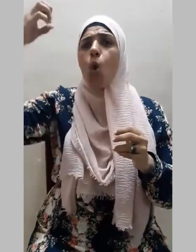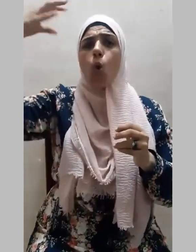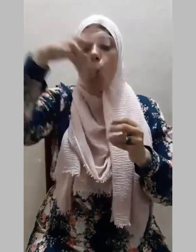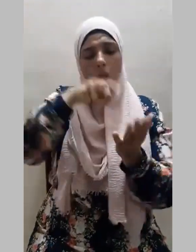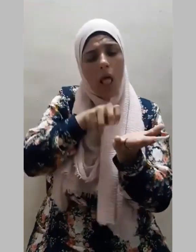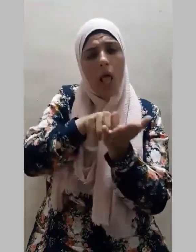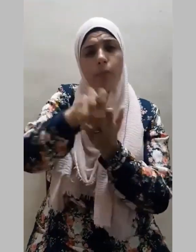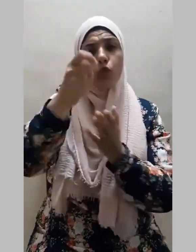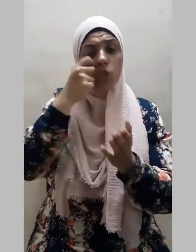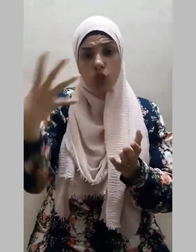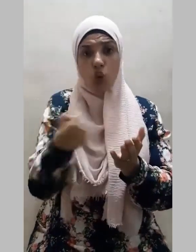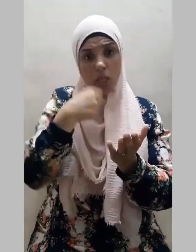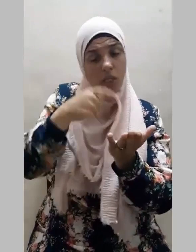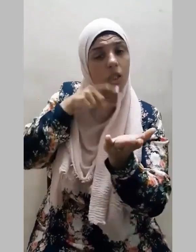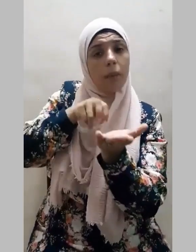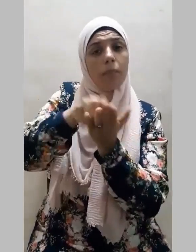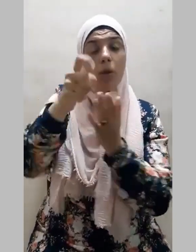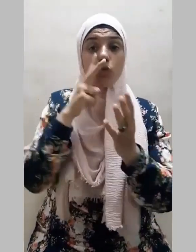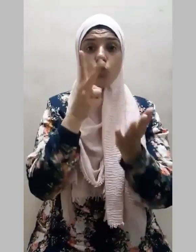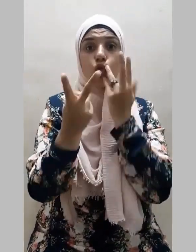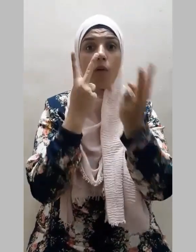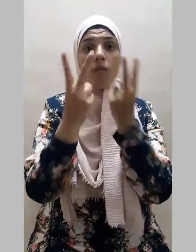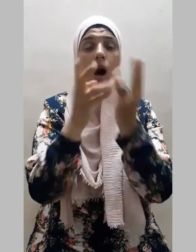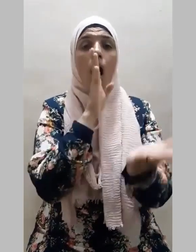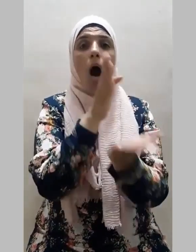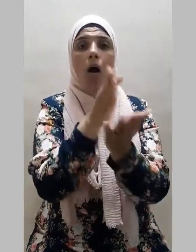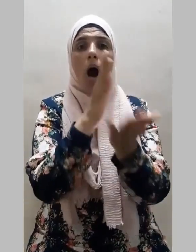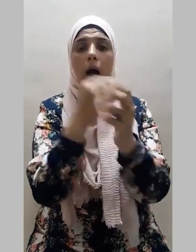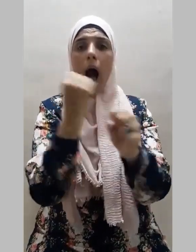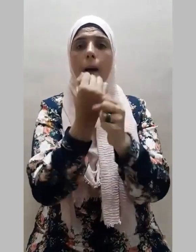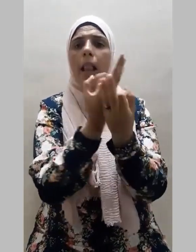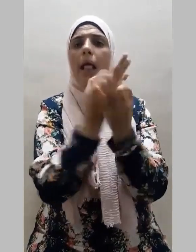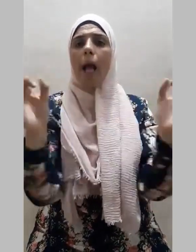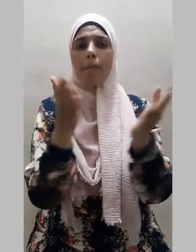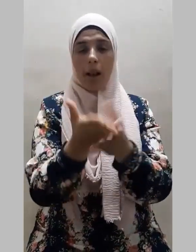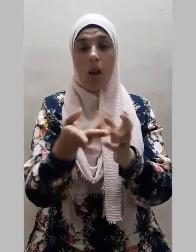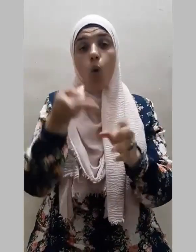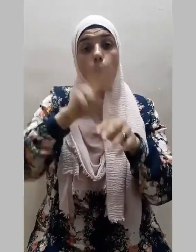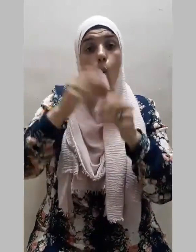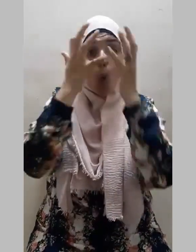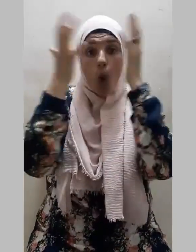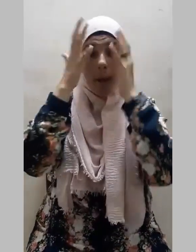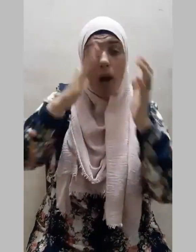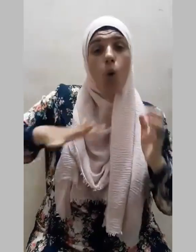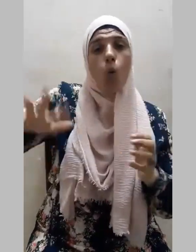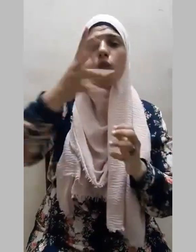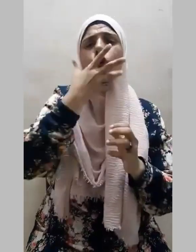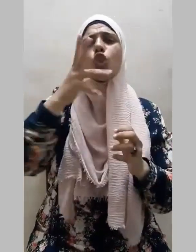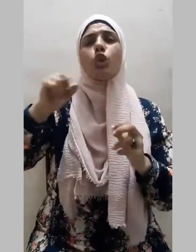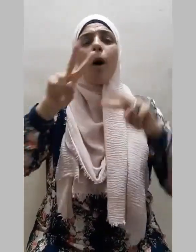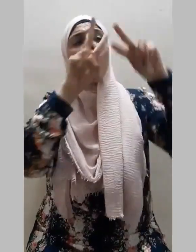صاحبه حقائق الأمور والعلماء للناس كالنجوم في السماء